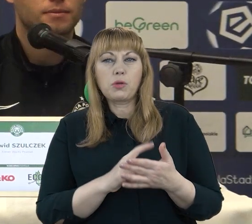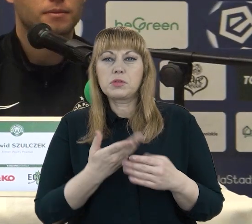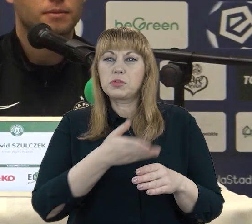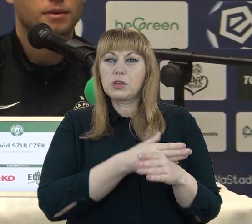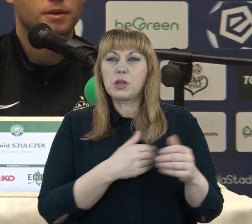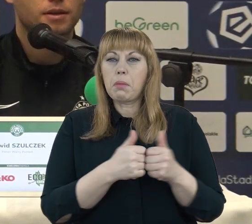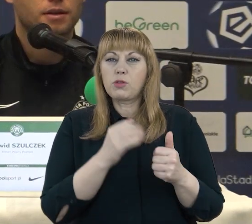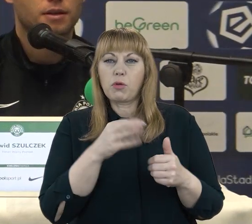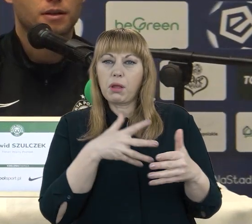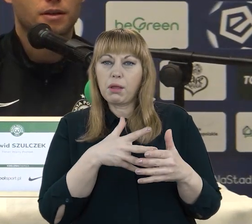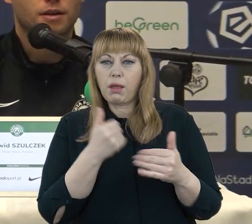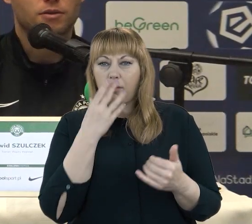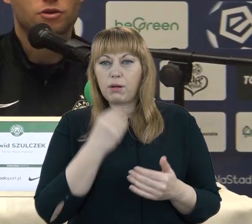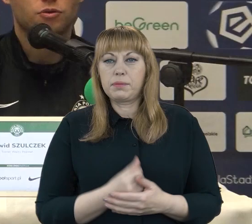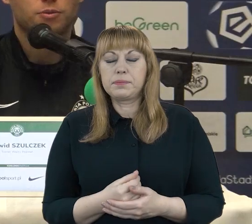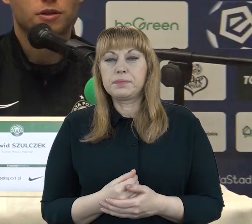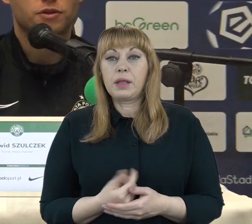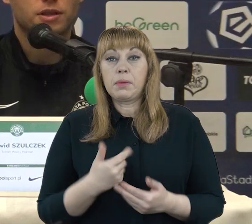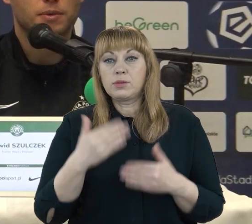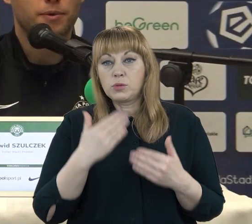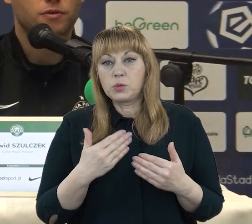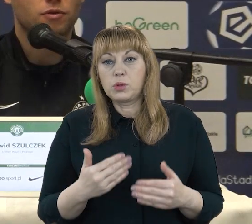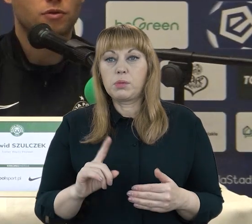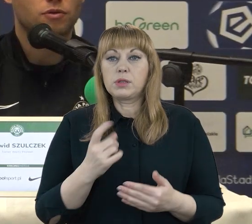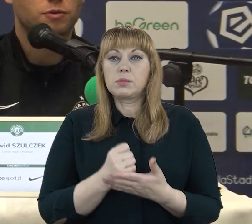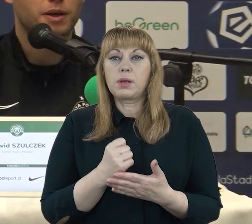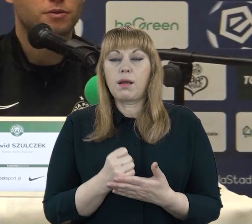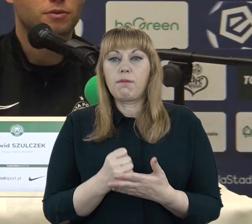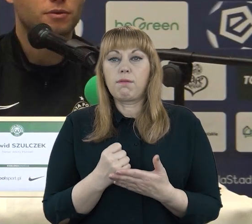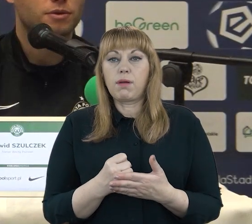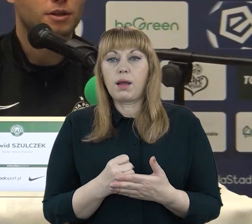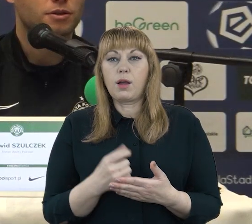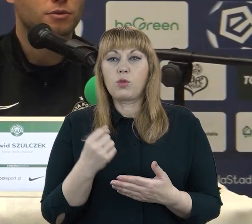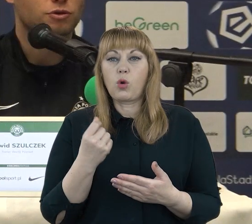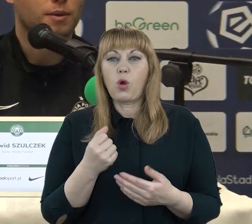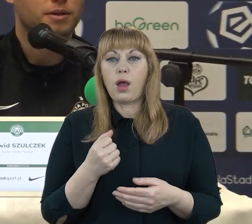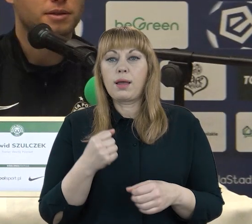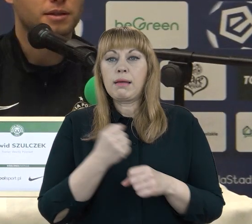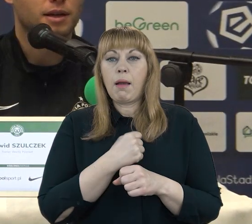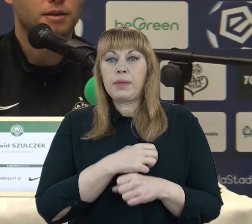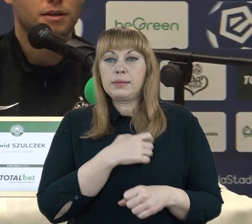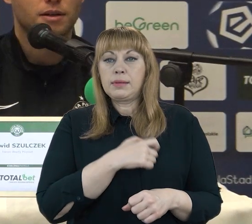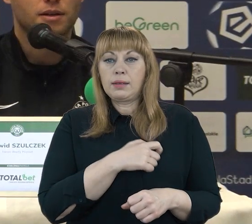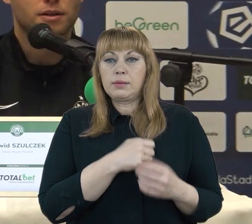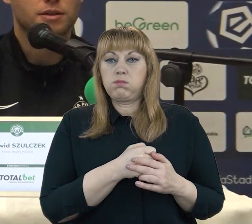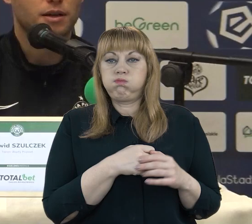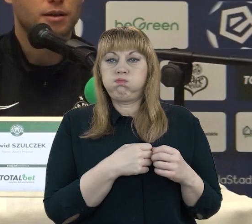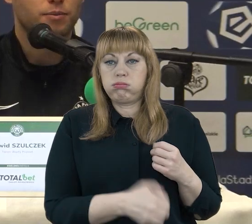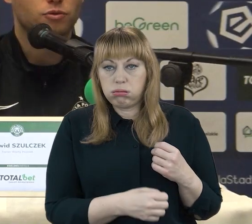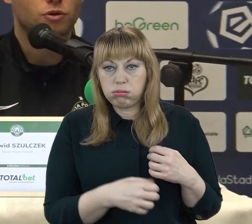które wprowadzili Pan Wasze? No dziękuję przede wszystkim. Na pewno spadł taki duży kamień z serca. I jest takie poczucie